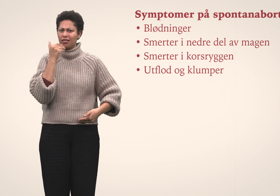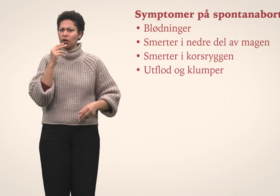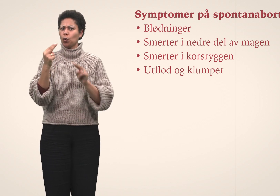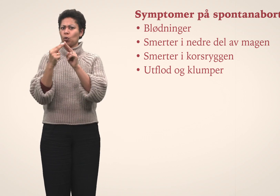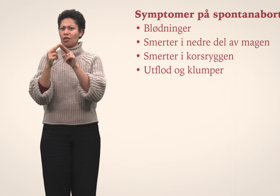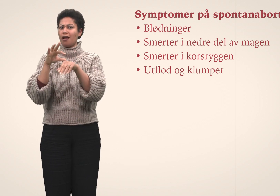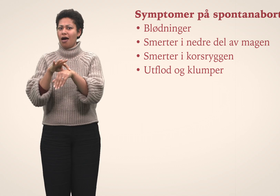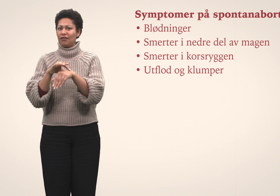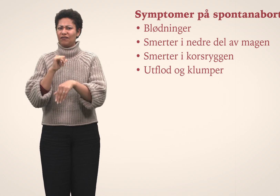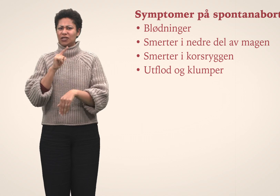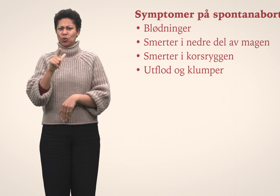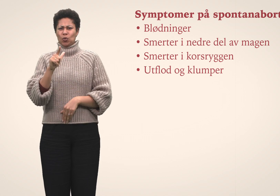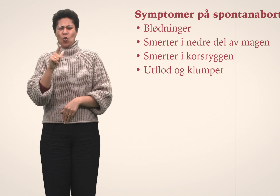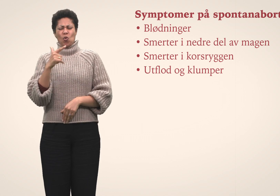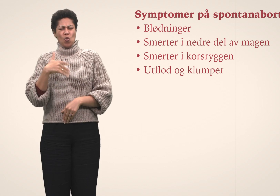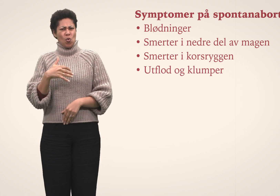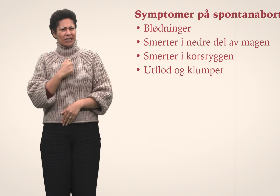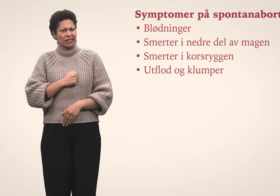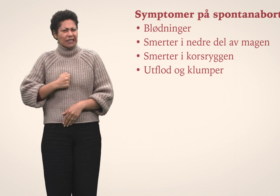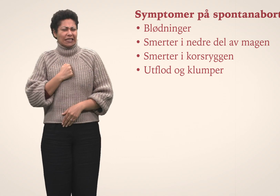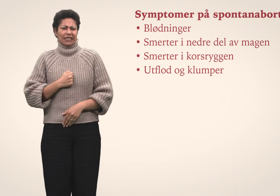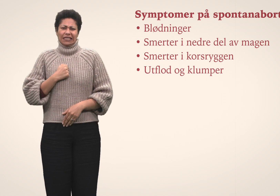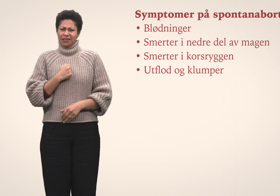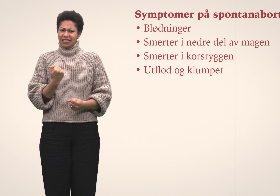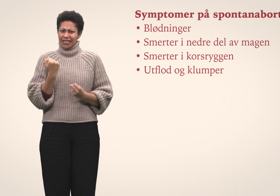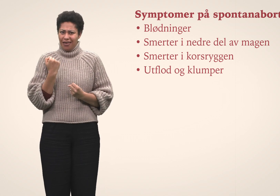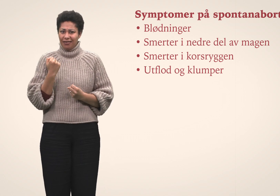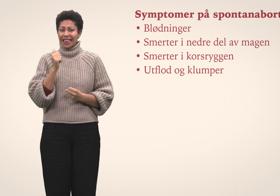Du bør alltid søke lege hvis du har sterke smerte tidlig i svangerskapet.